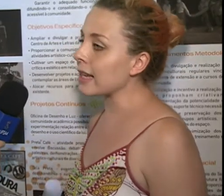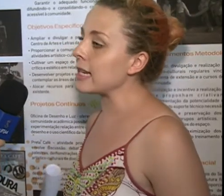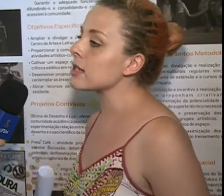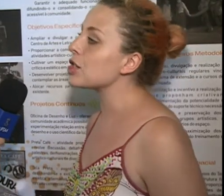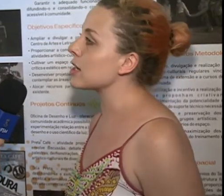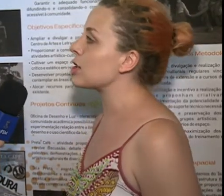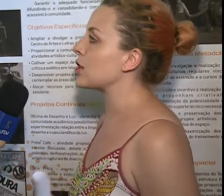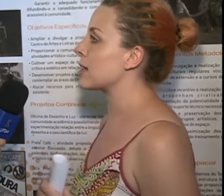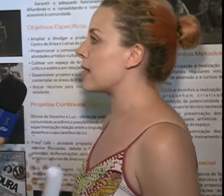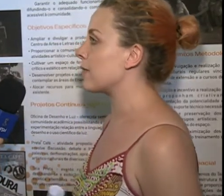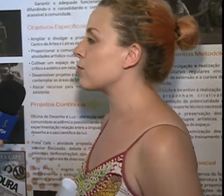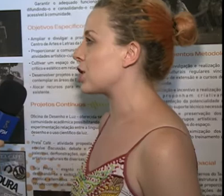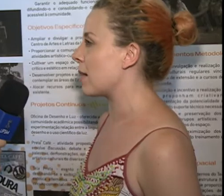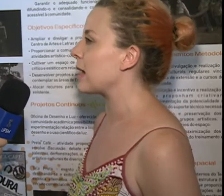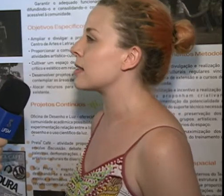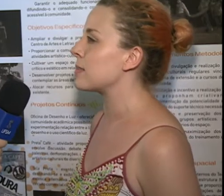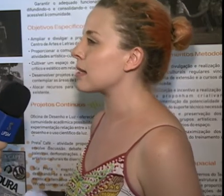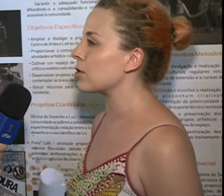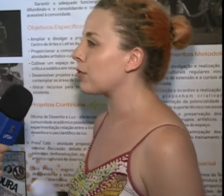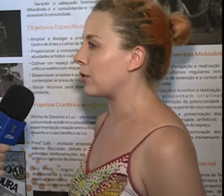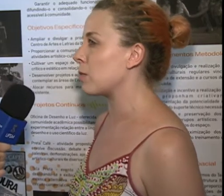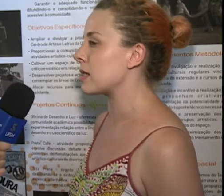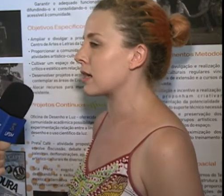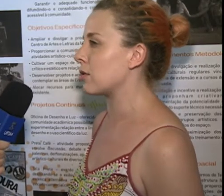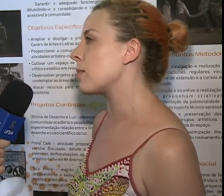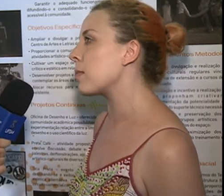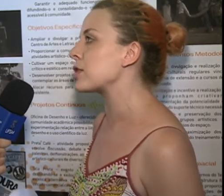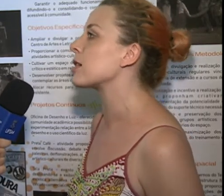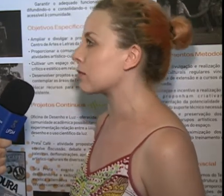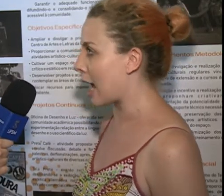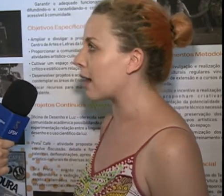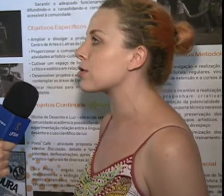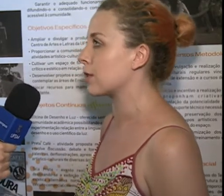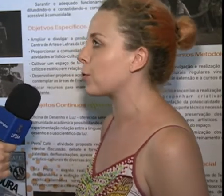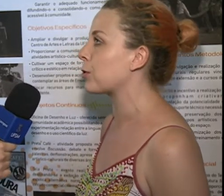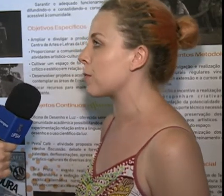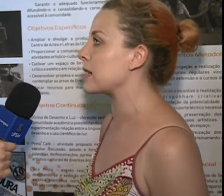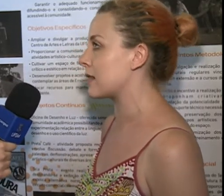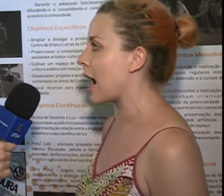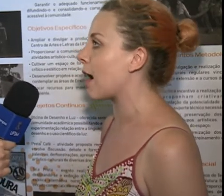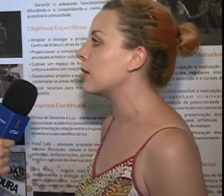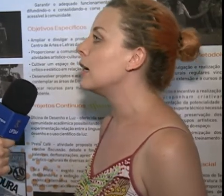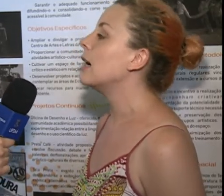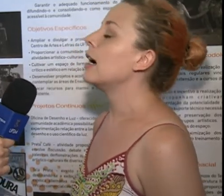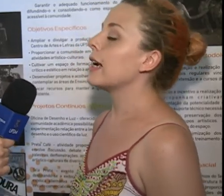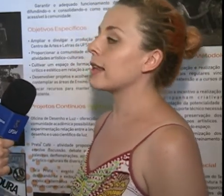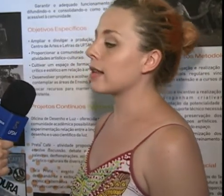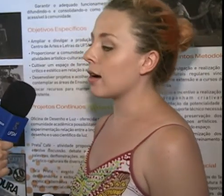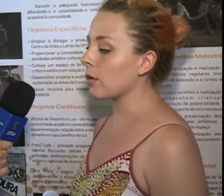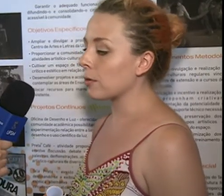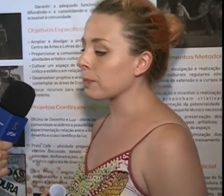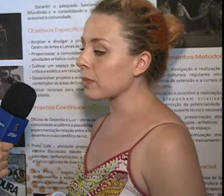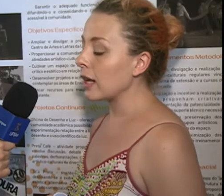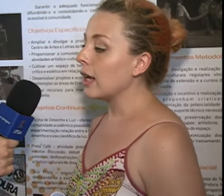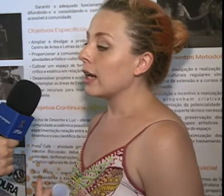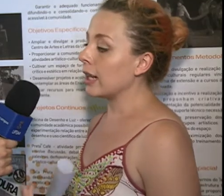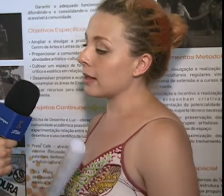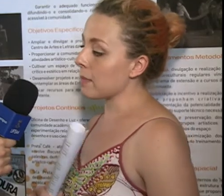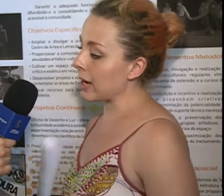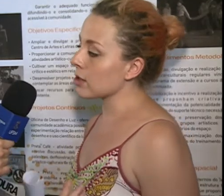15 dias a gente reserva um dia para a exibição de filmes que normalmente não está no circuito comercial. Então, e também nós